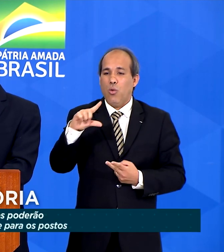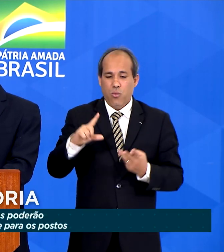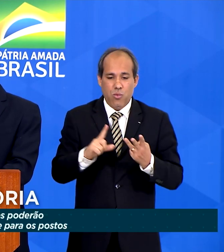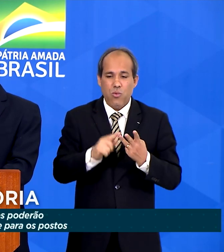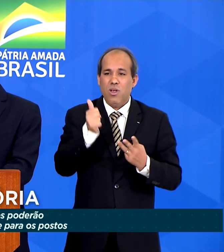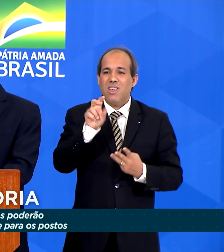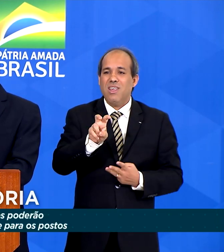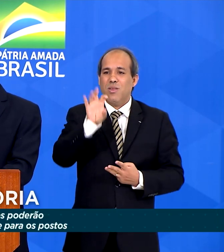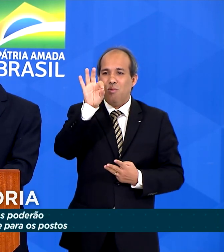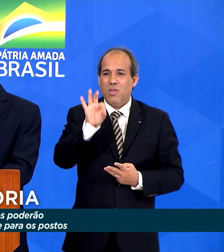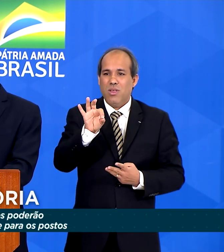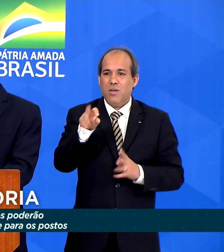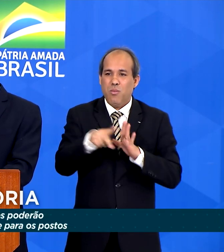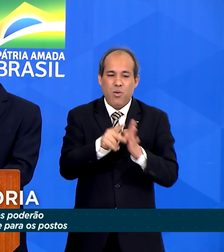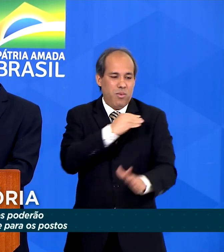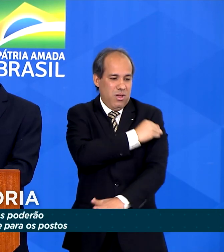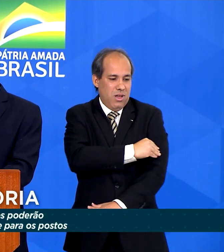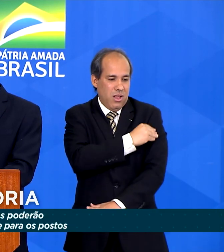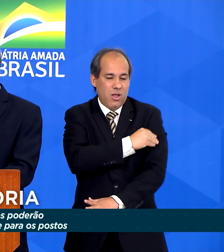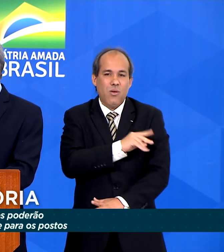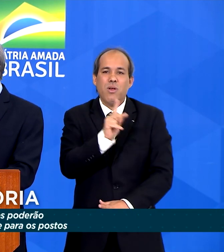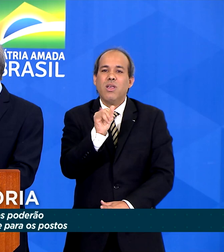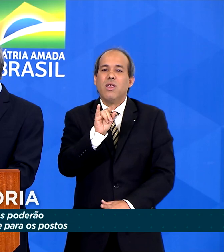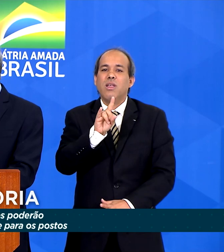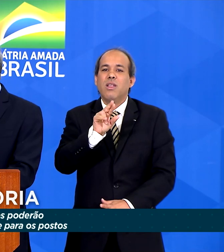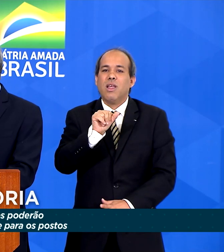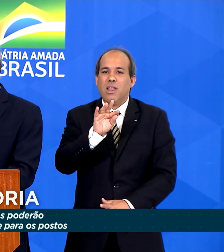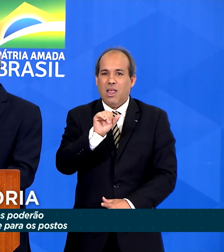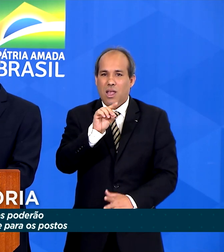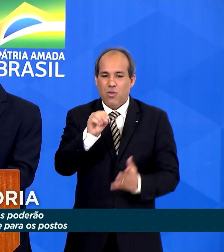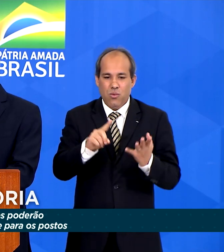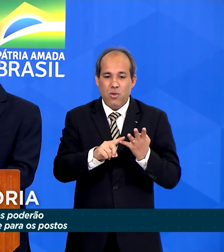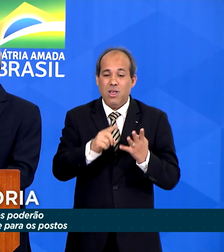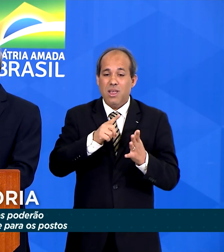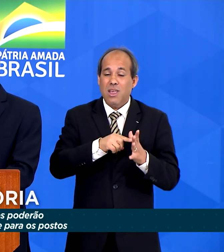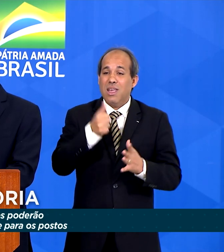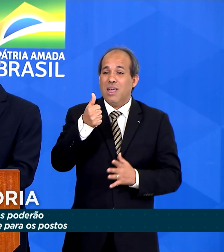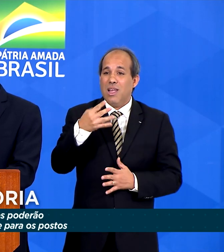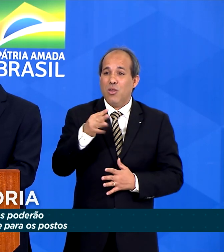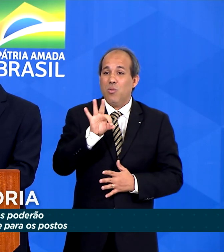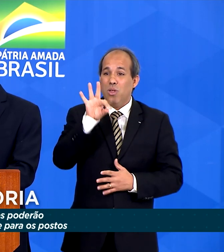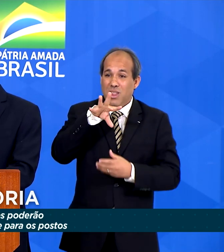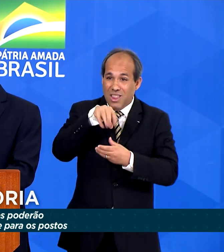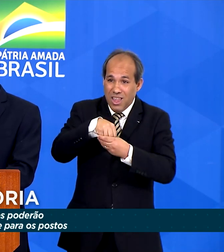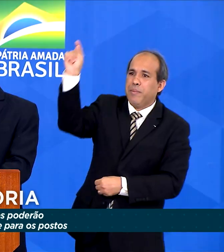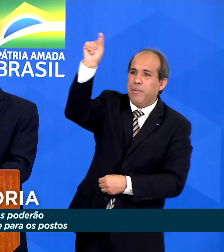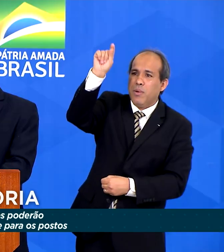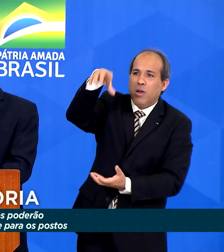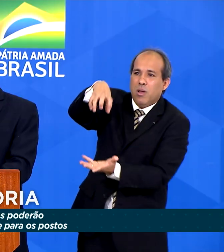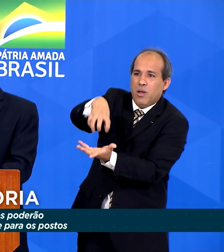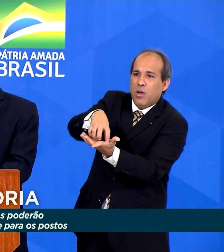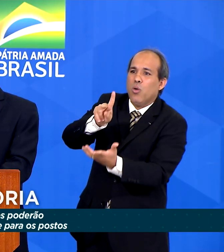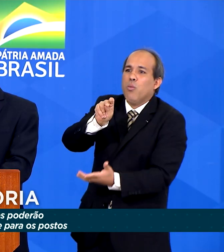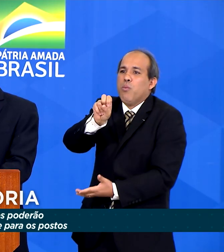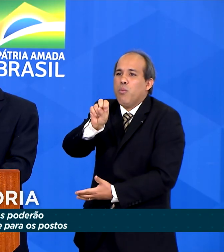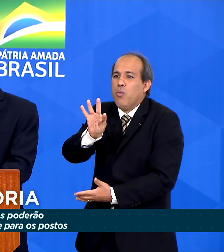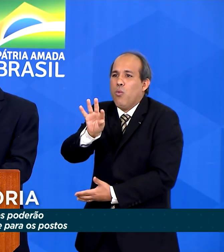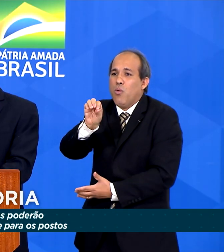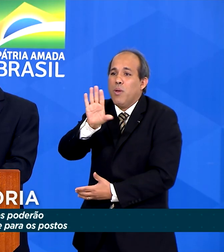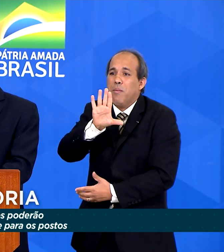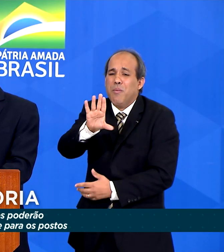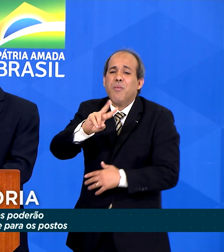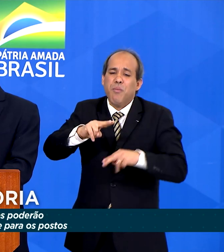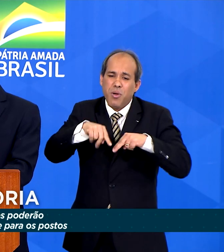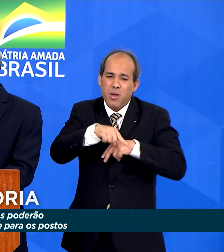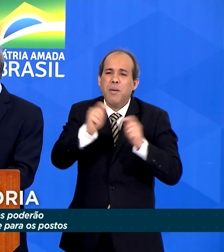15% para o etanol hidratado e 14% para o gás de cozinha, potencializando o